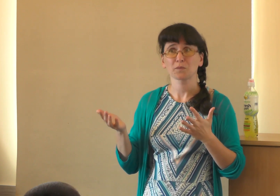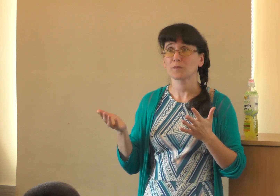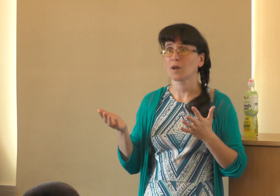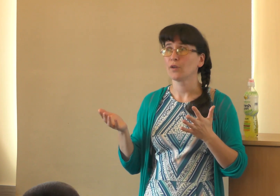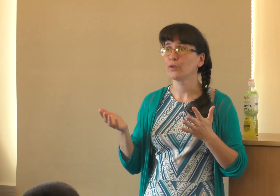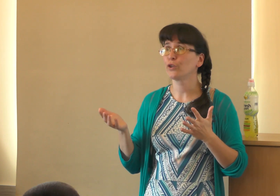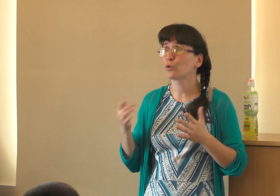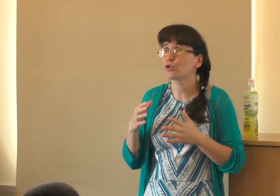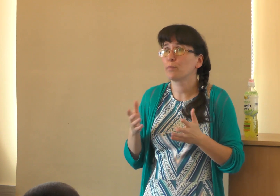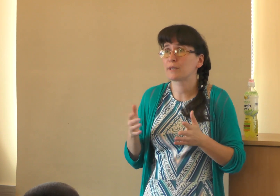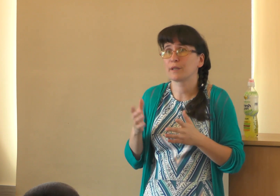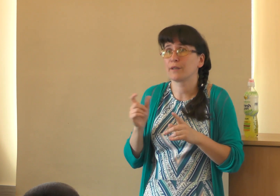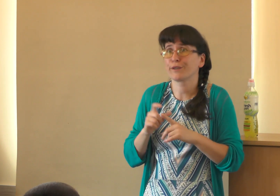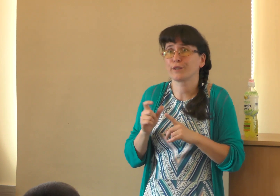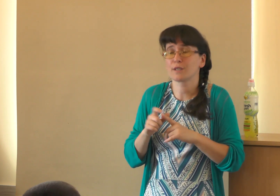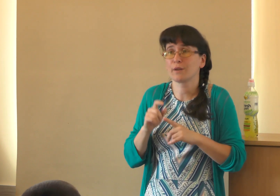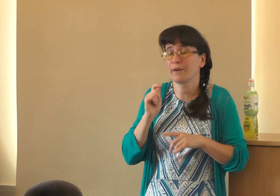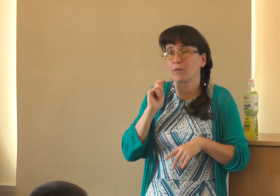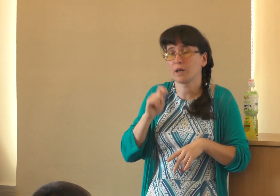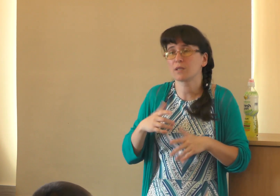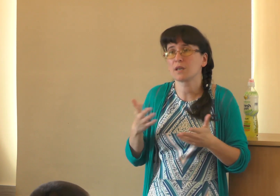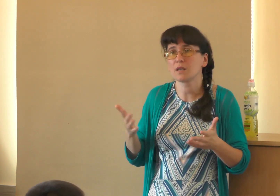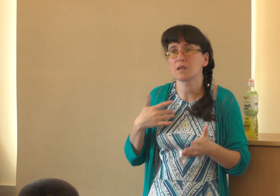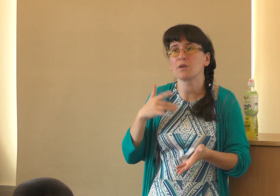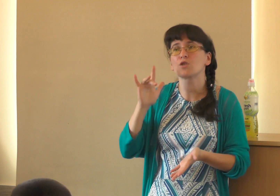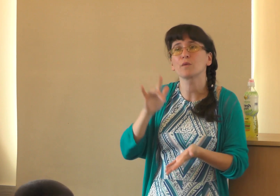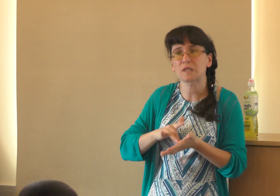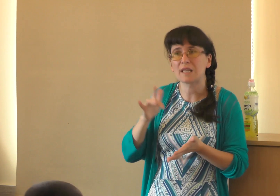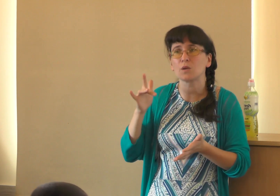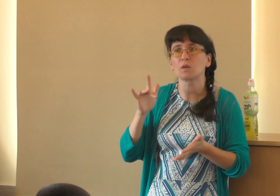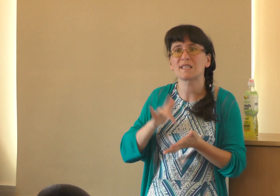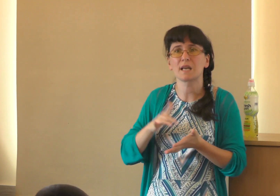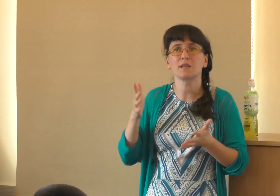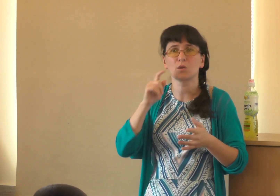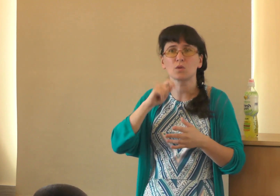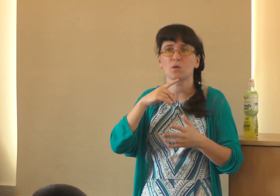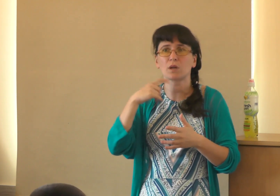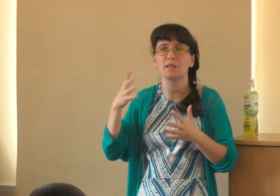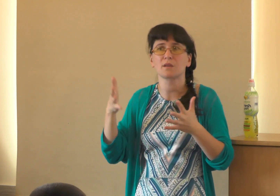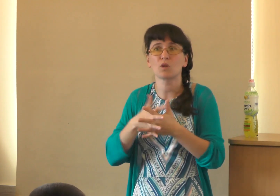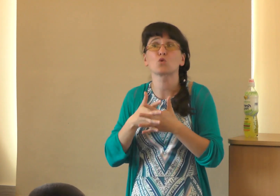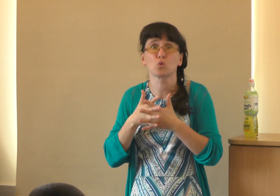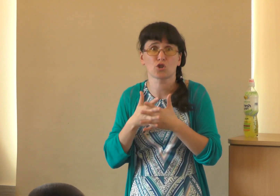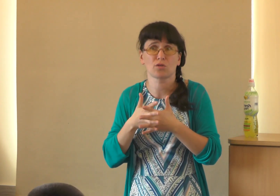говорят. Не то, что быстренько, а некоторые слова украинские, не знаю. Я живу в центре, у нас центр русский, украинский, у нас уржик.